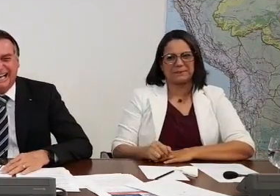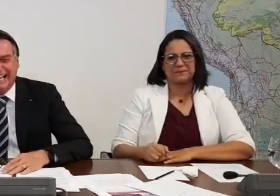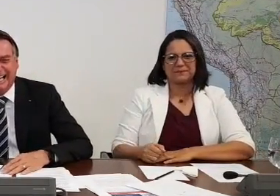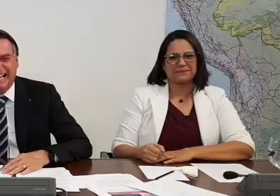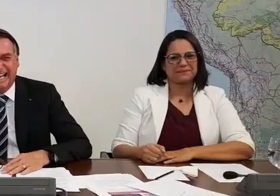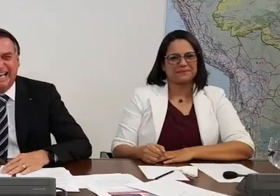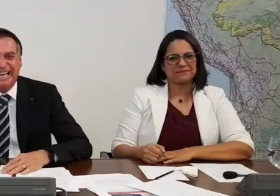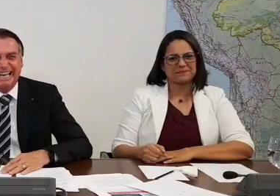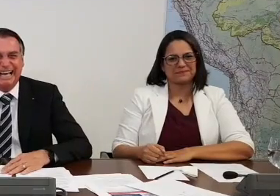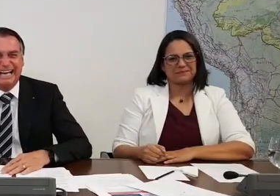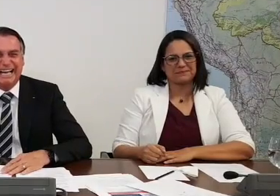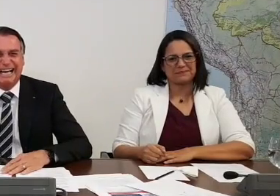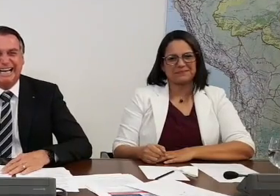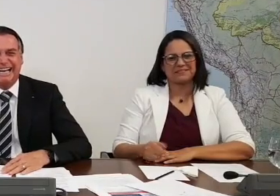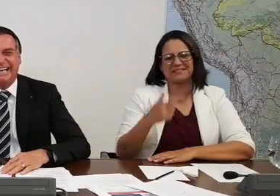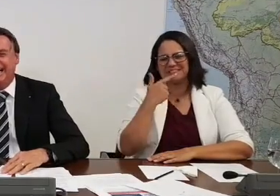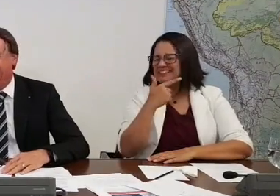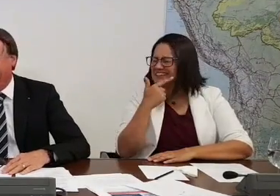Engenharia, né, gente?